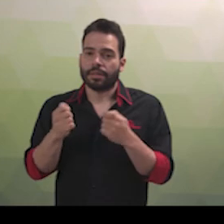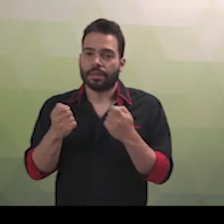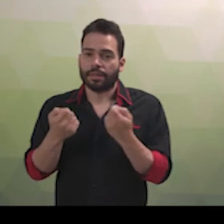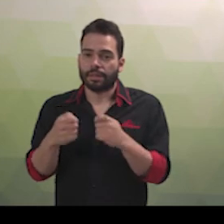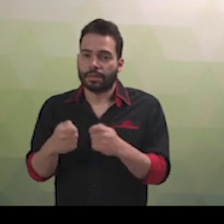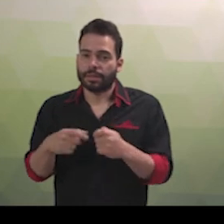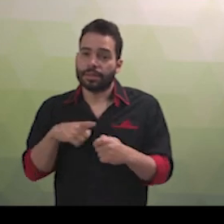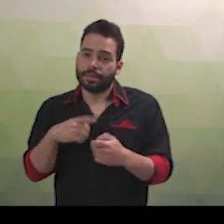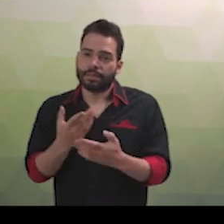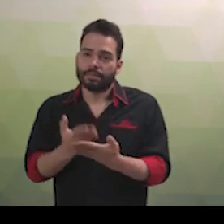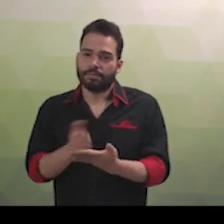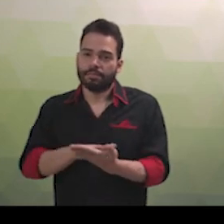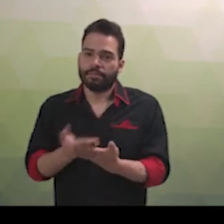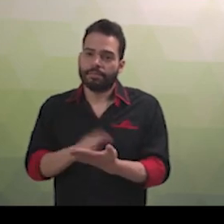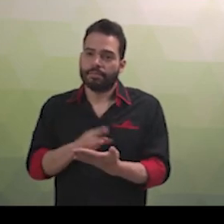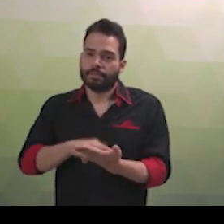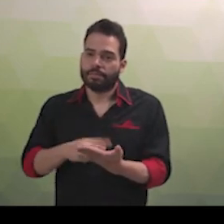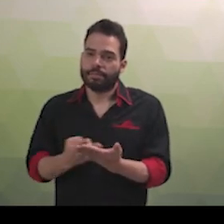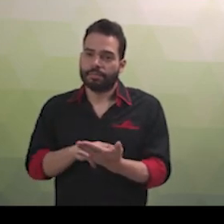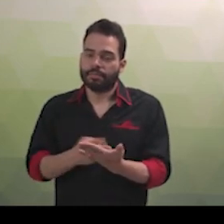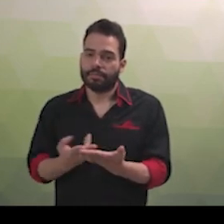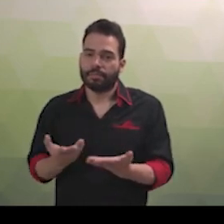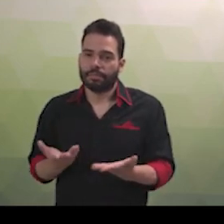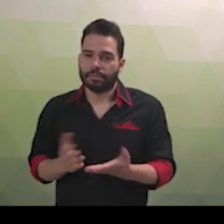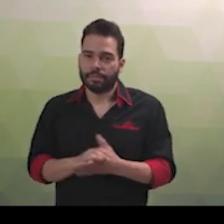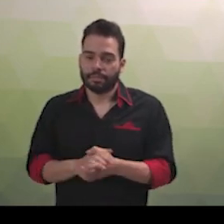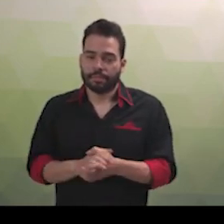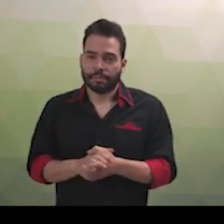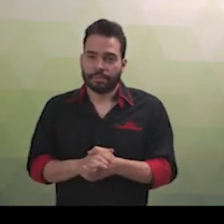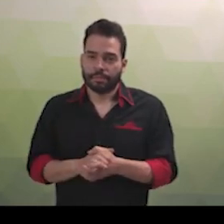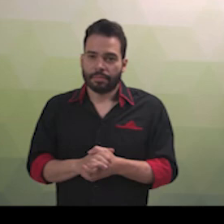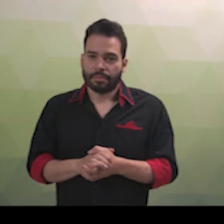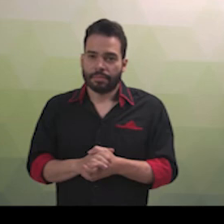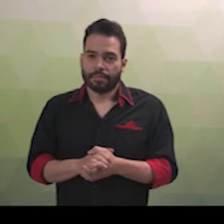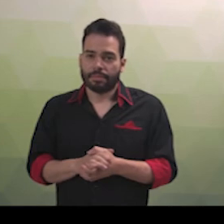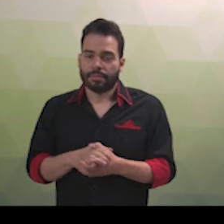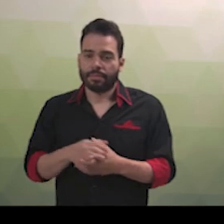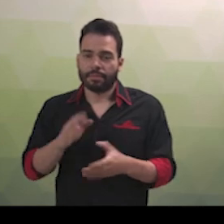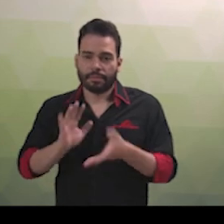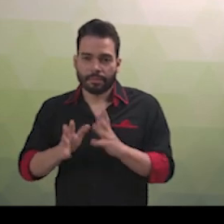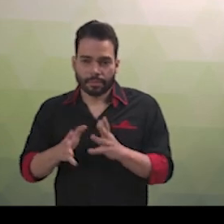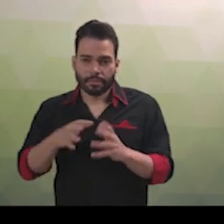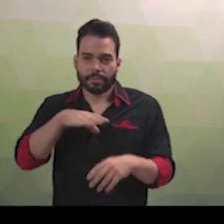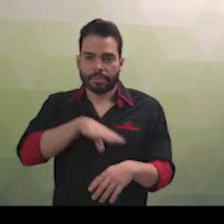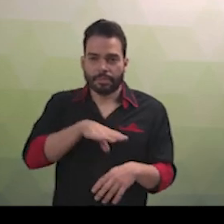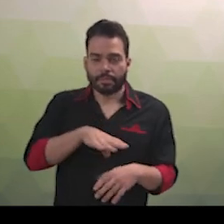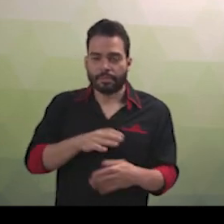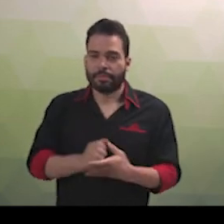apoiar na comunidade escolar o uso e a difusão de libras entre professores, alunos, funcionários,